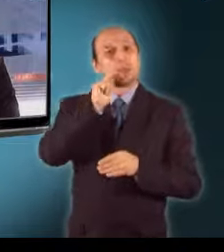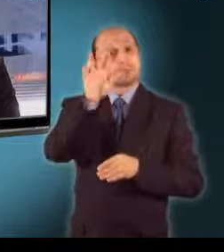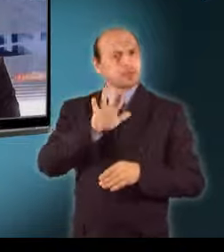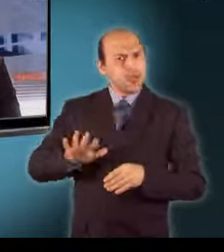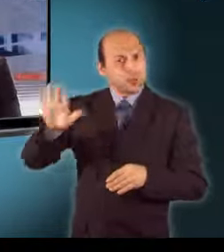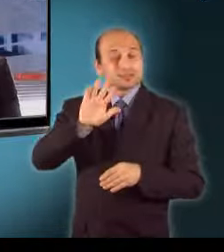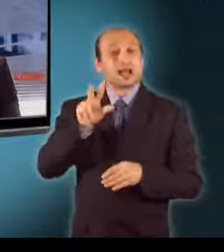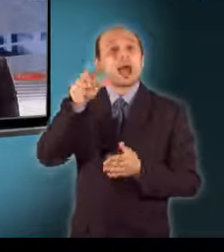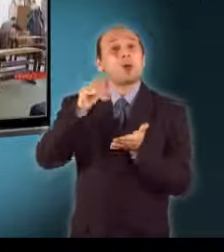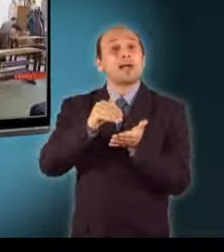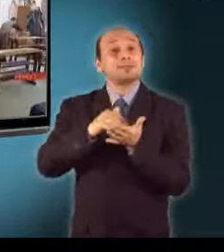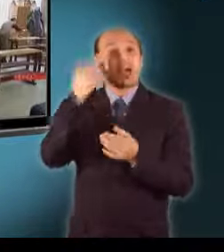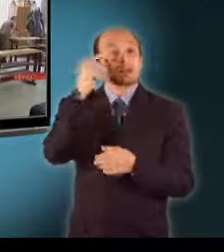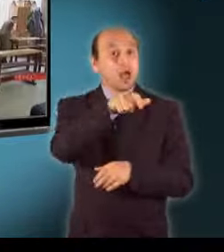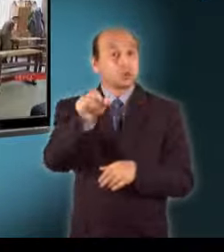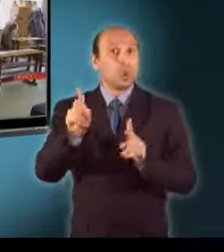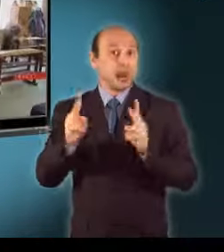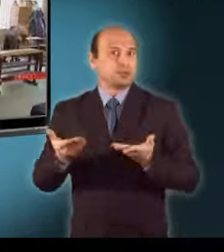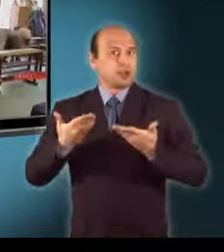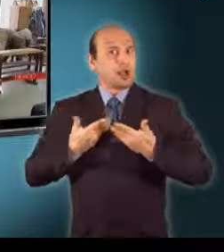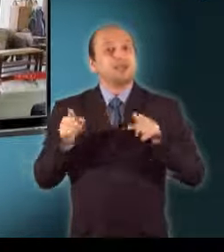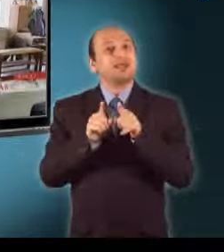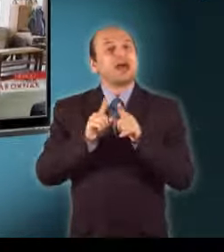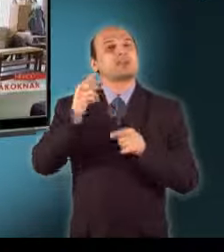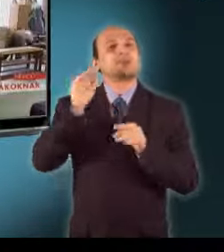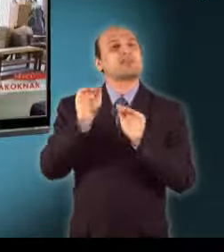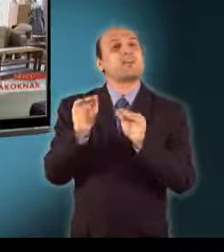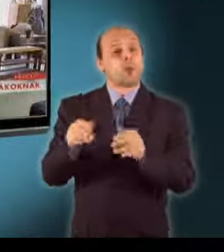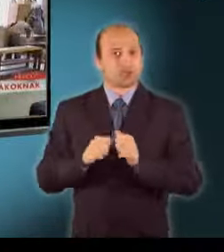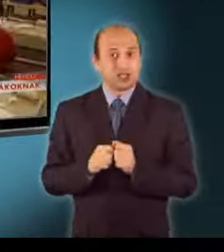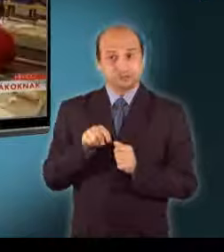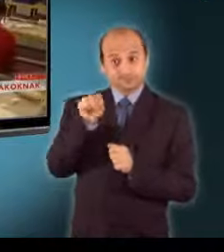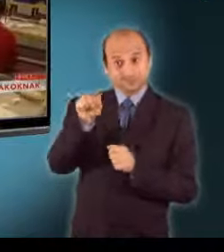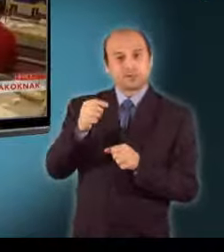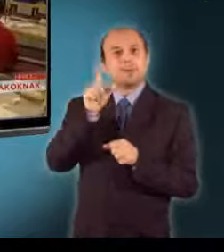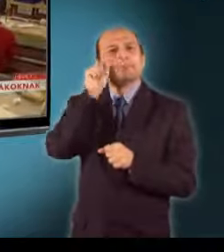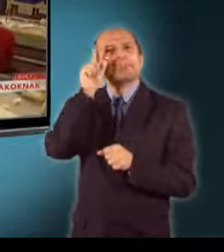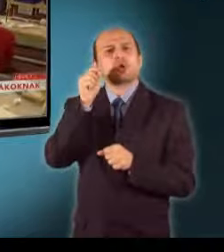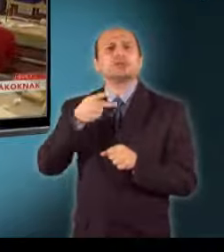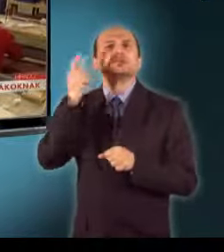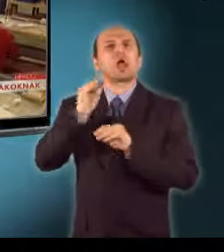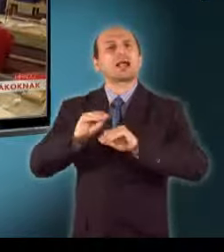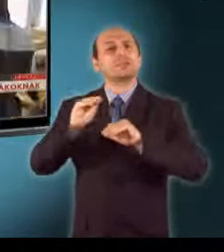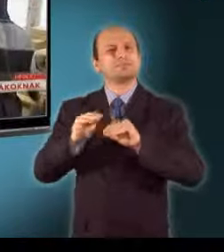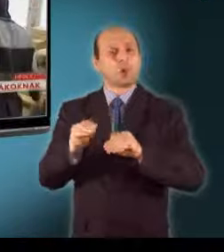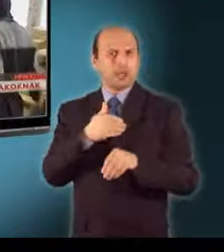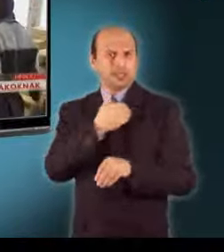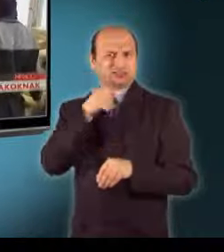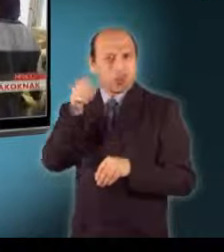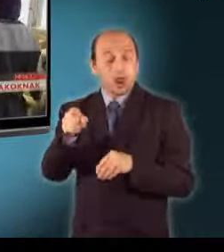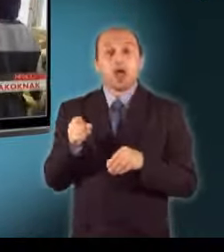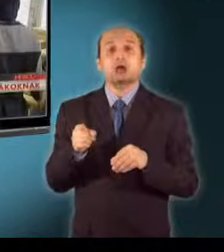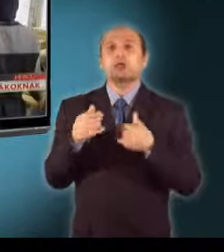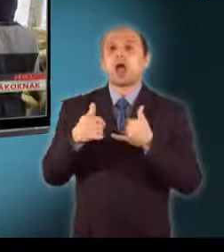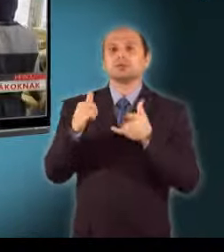támogatáshoz. Asztalos tanulók dolgoznak az egyik miskolci szakképzőiskolában. Sokukat az vonzott, hogy az